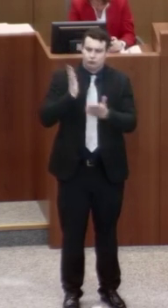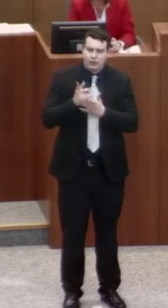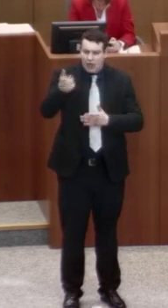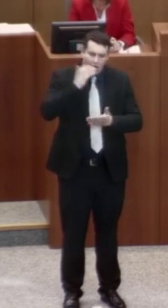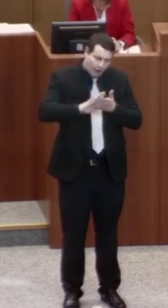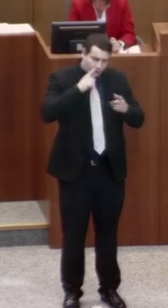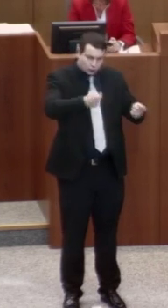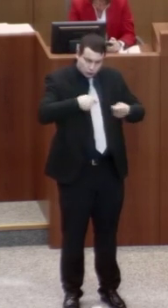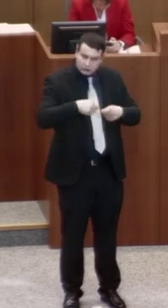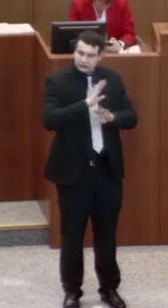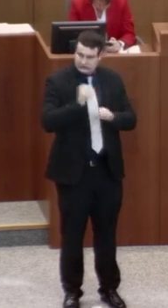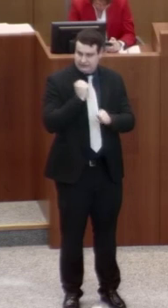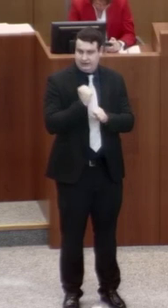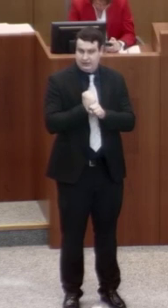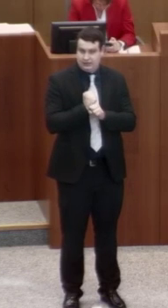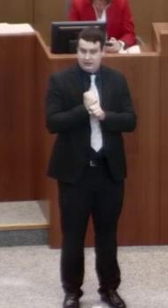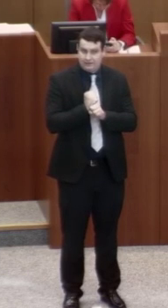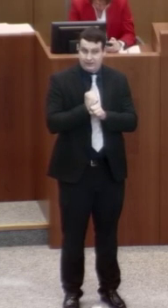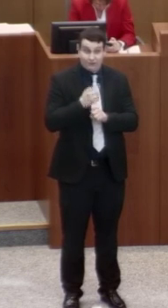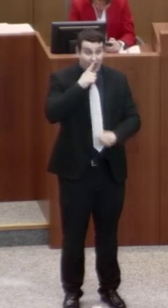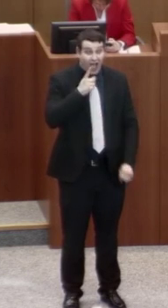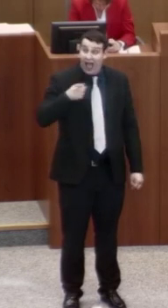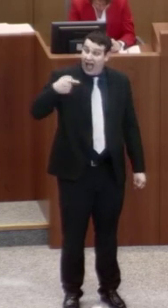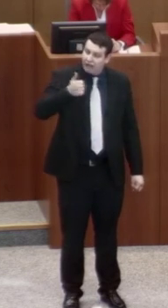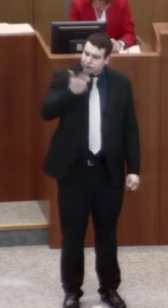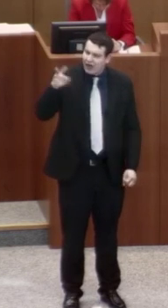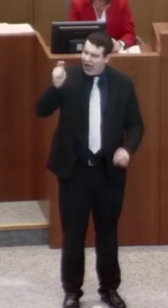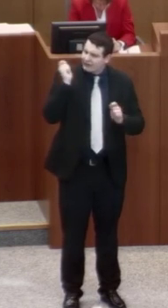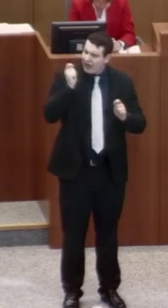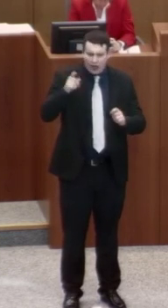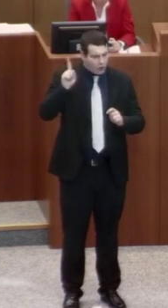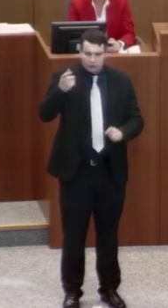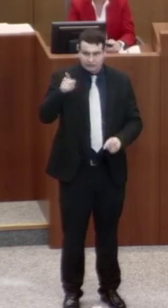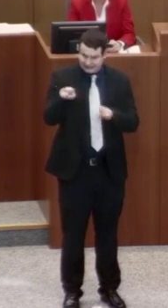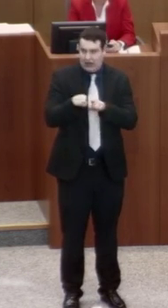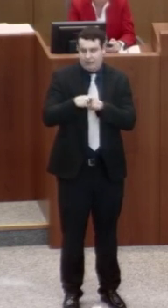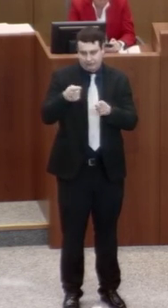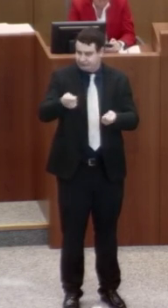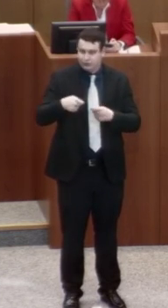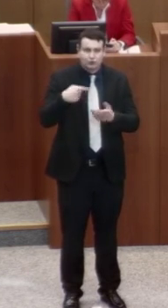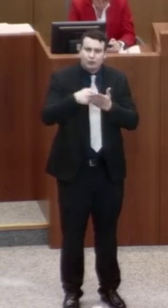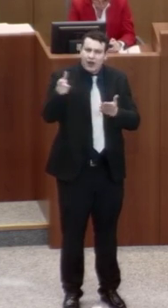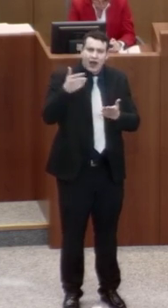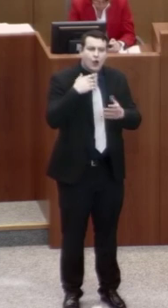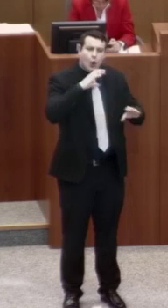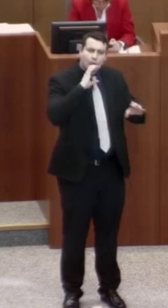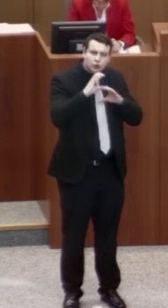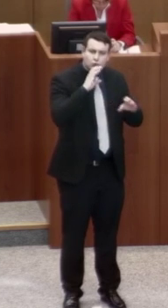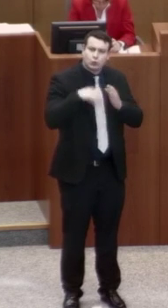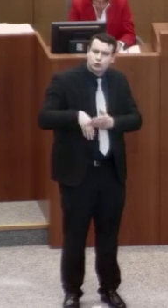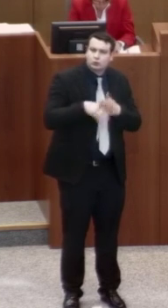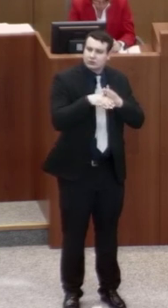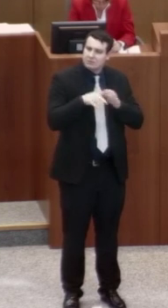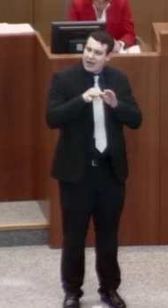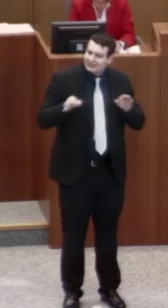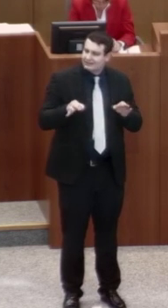einfach zurück. Das gilt im Übrigen auch für die anderen Anträge, die Sie gestellt haben, insbesondere zum Beispiel zu den kommunikationsunterschützenden